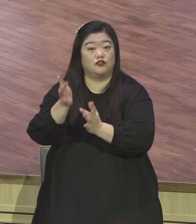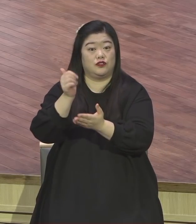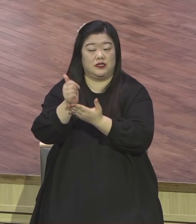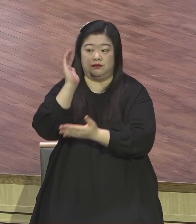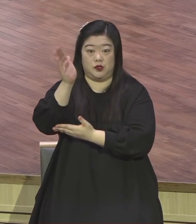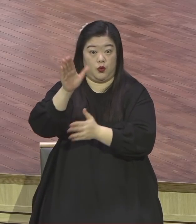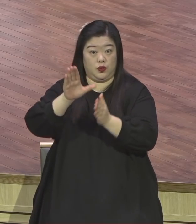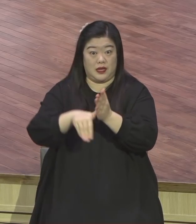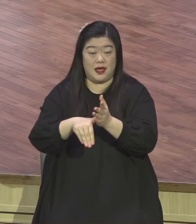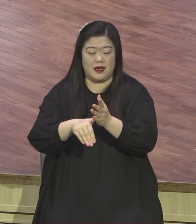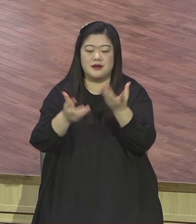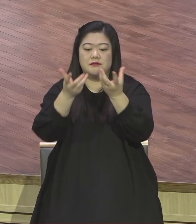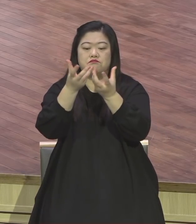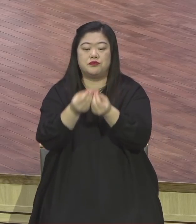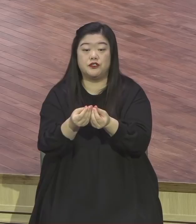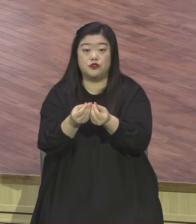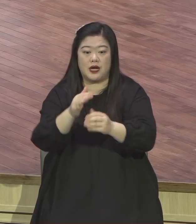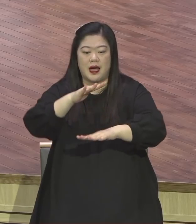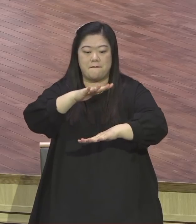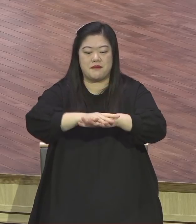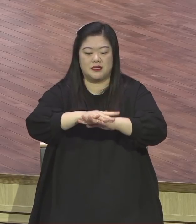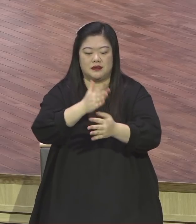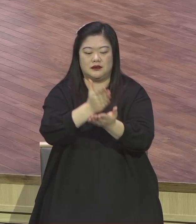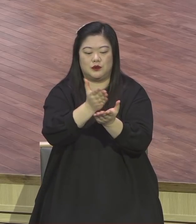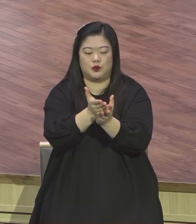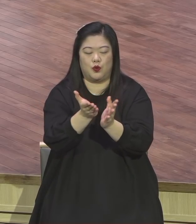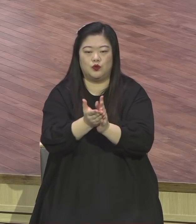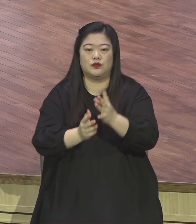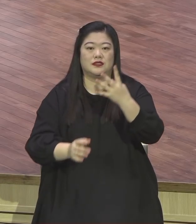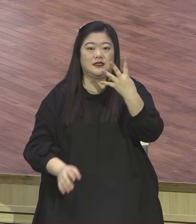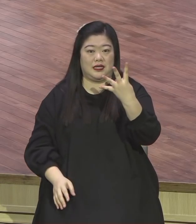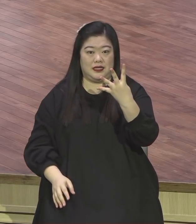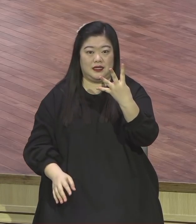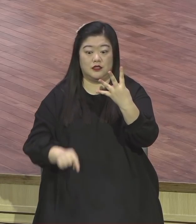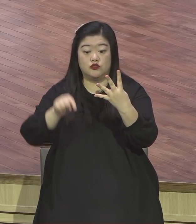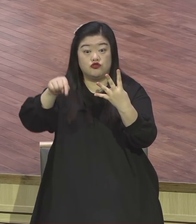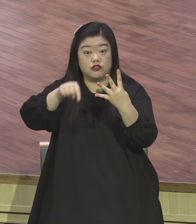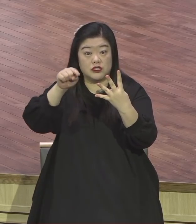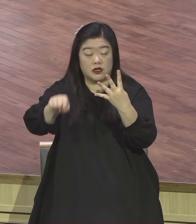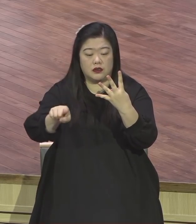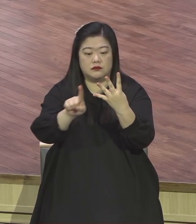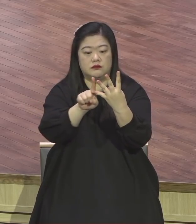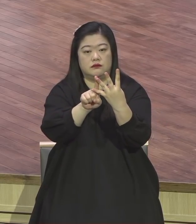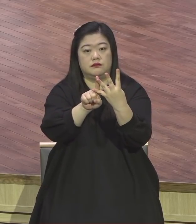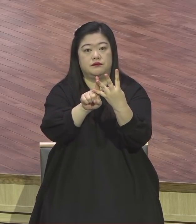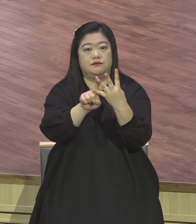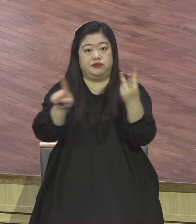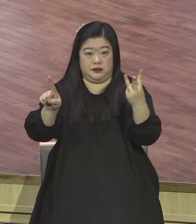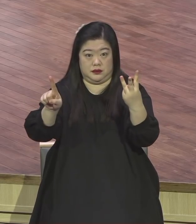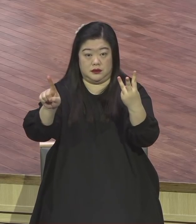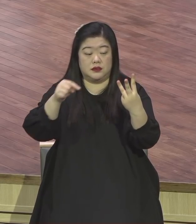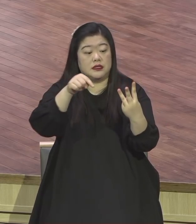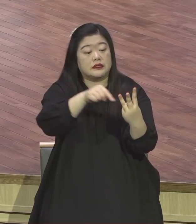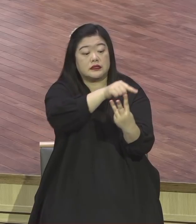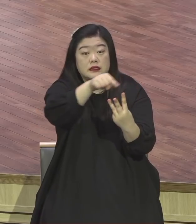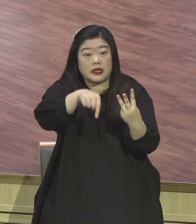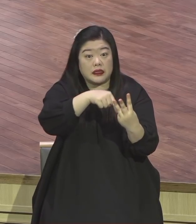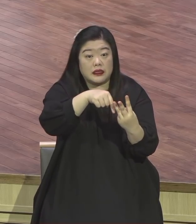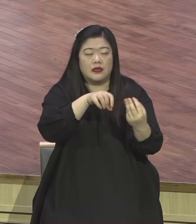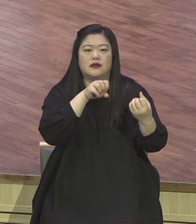중에서 세 가지 밭은 결실이 없다. 다시 말하면 응답이 없다. 이런